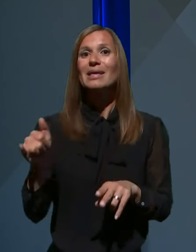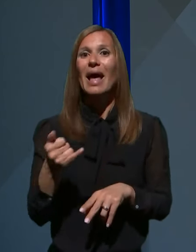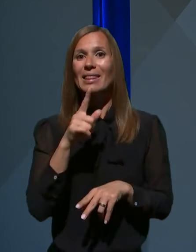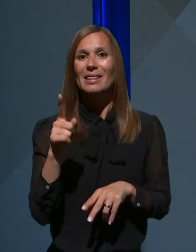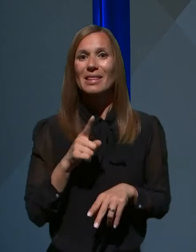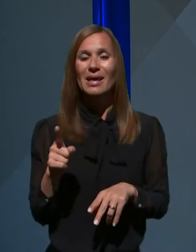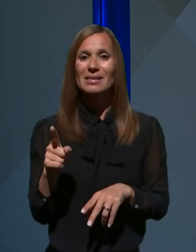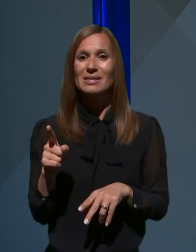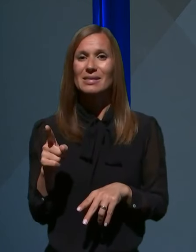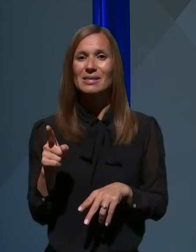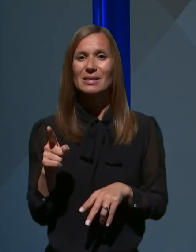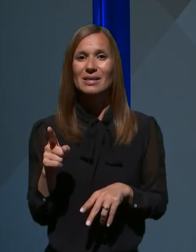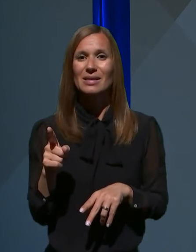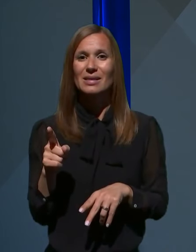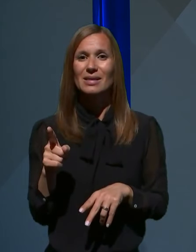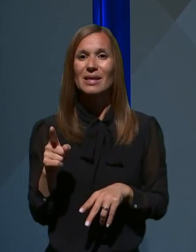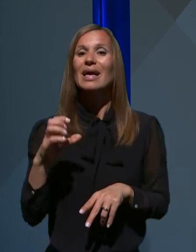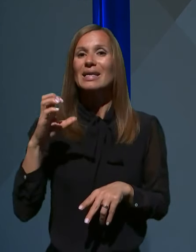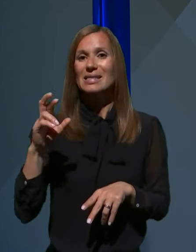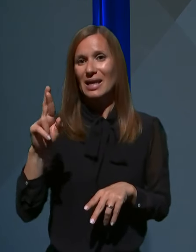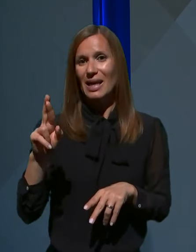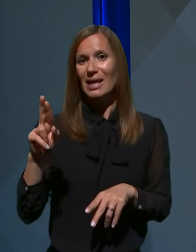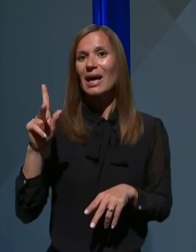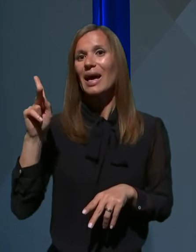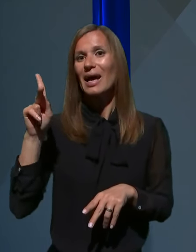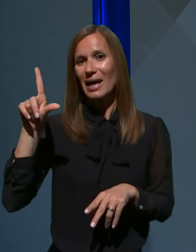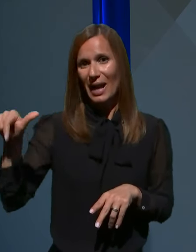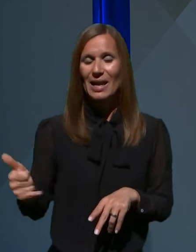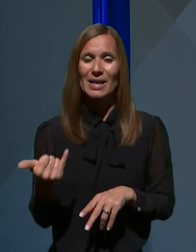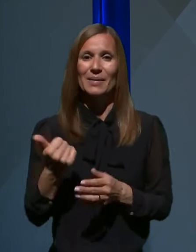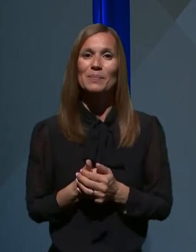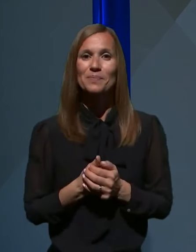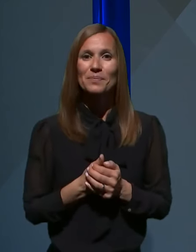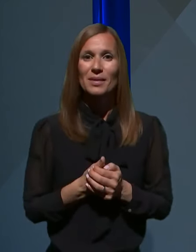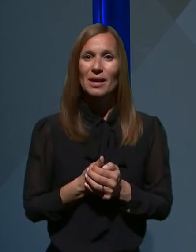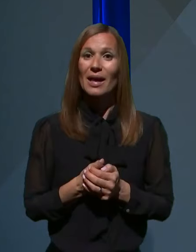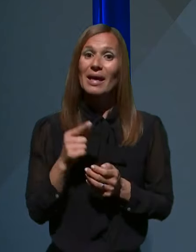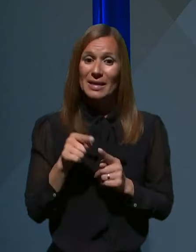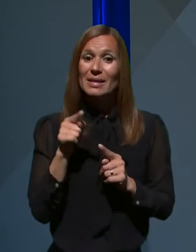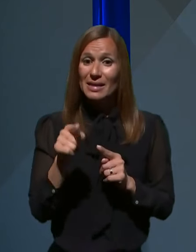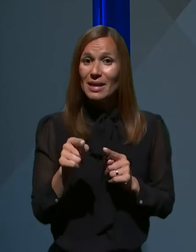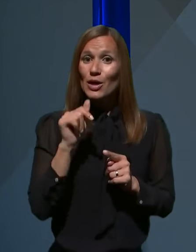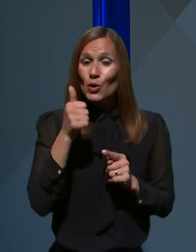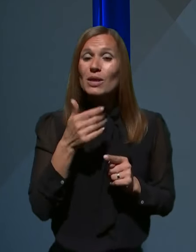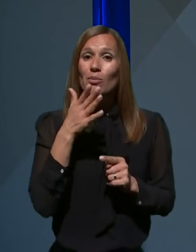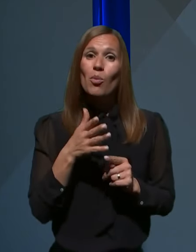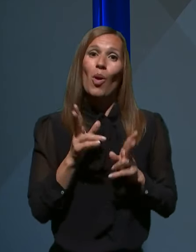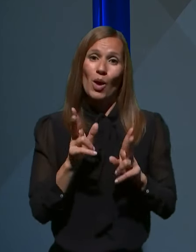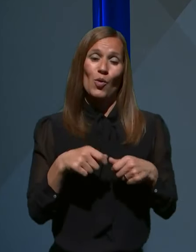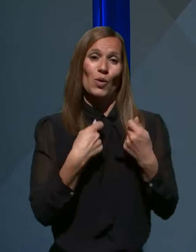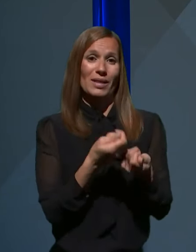Cigler Kralj. in tam bomo lahko naslovili problem,